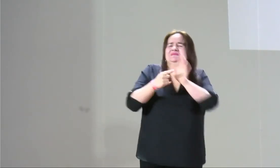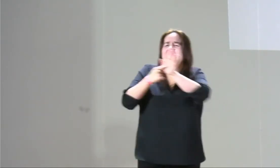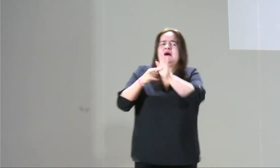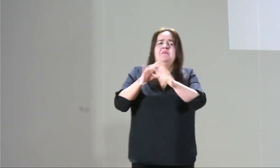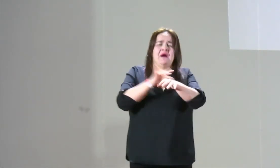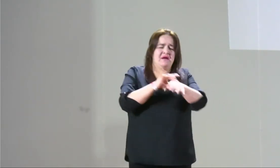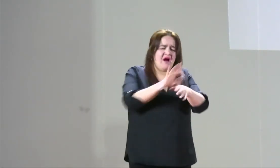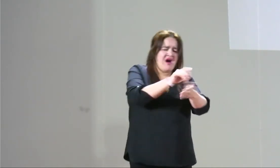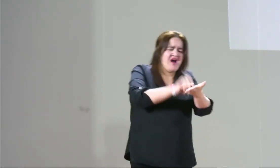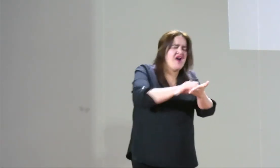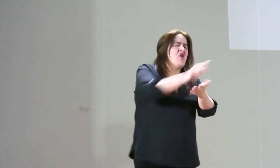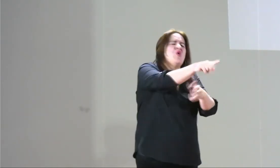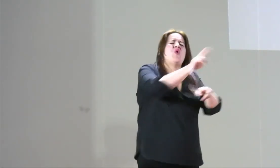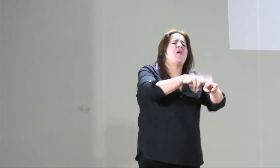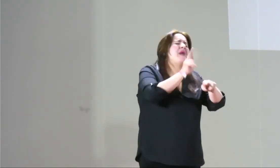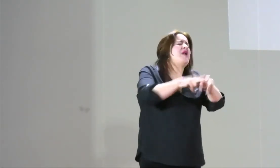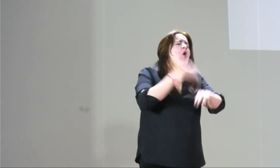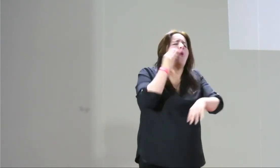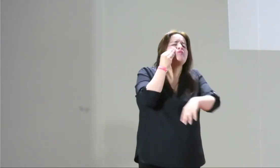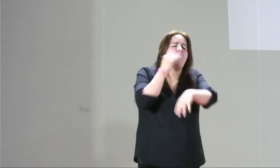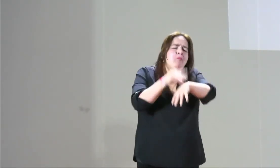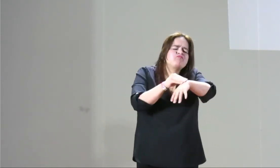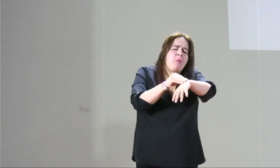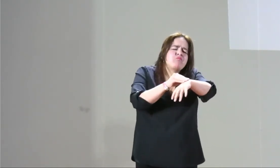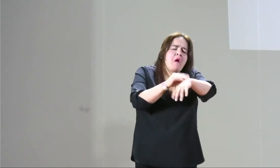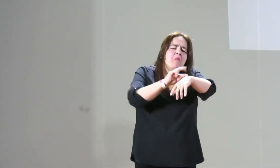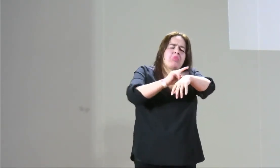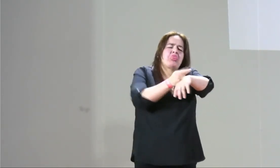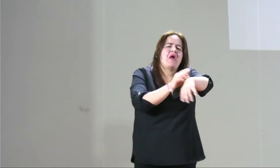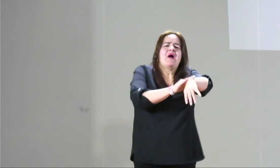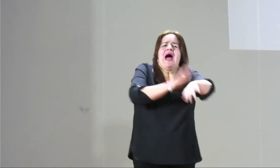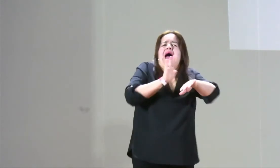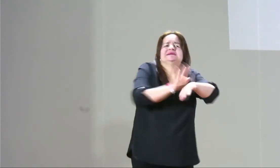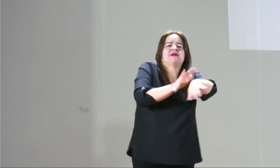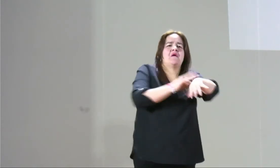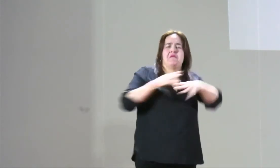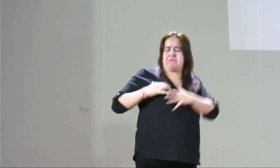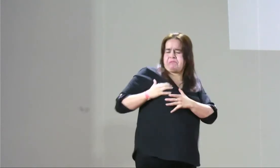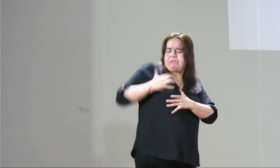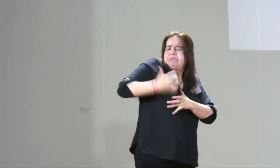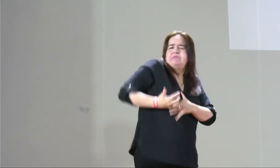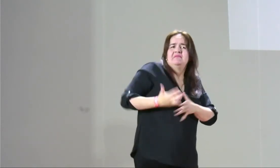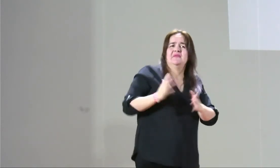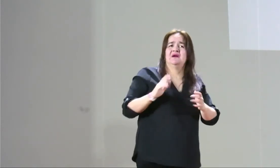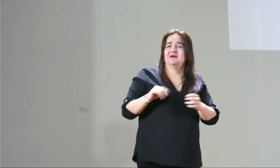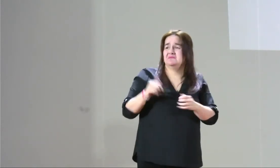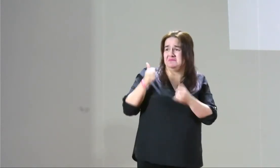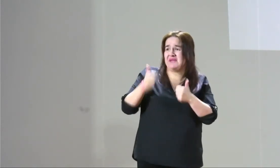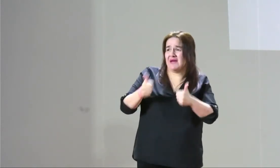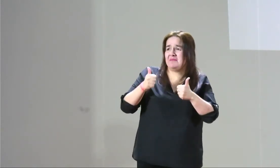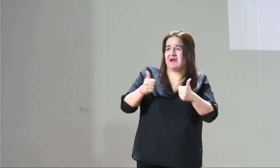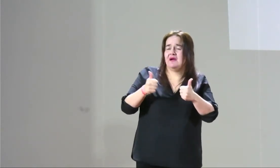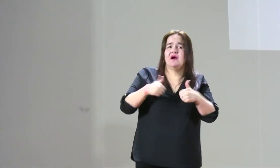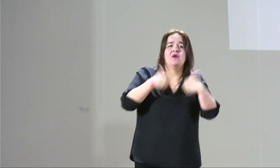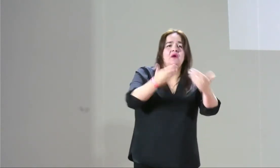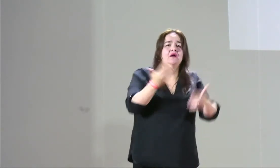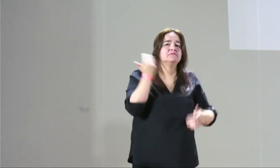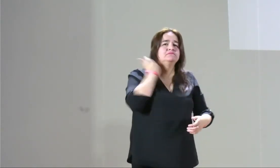difícil si de pronto tengo algún inconveniente con mis senos, de pronto alguna inconformidad o alguna dolencia en el útero o aquellos